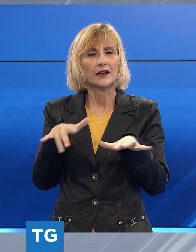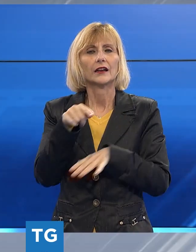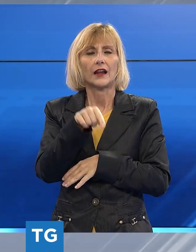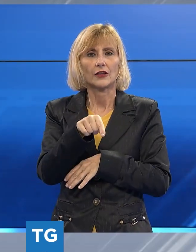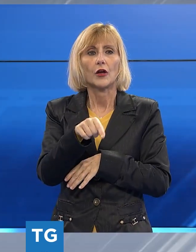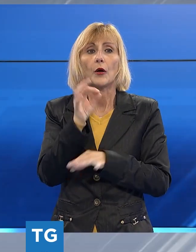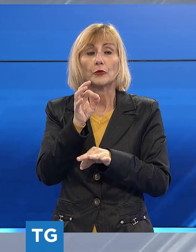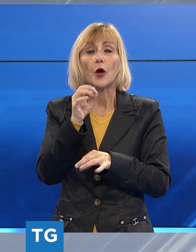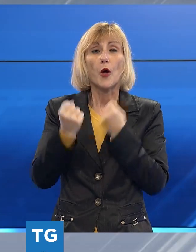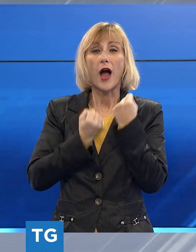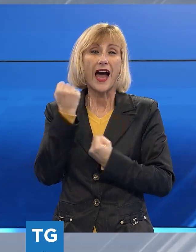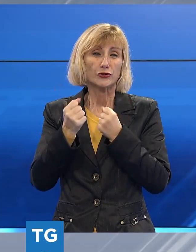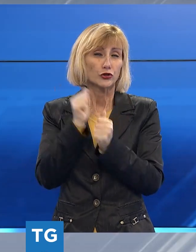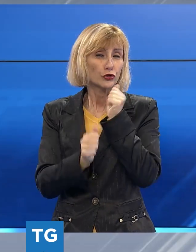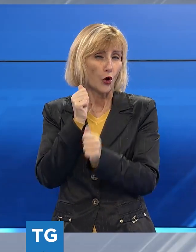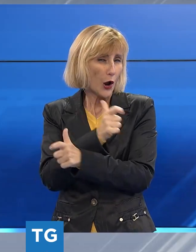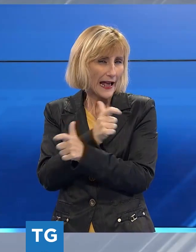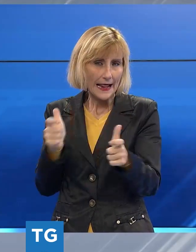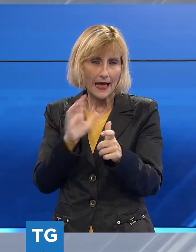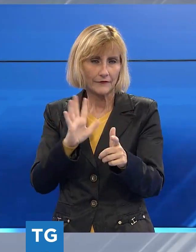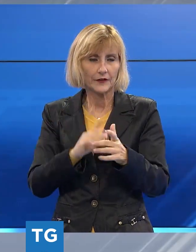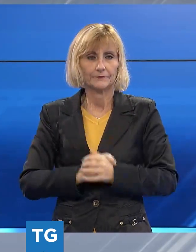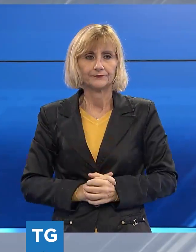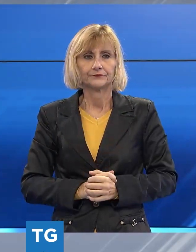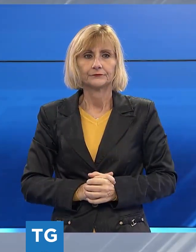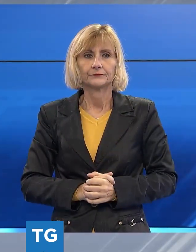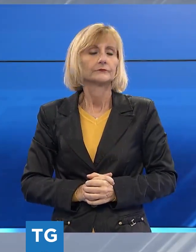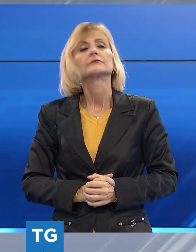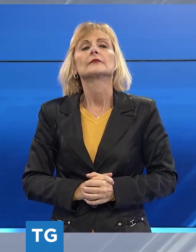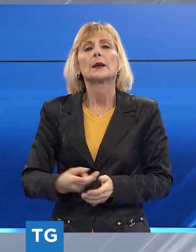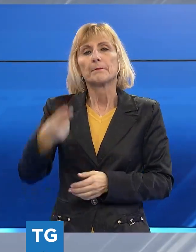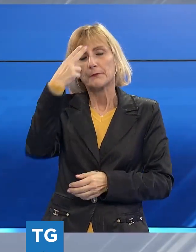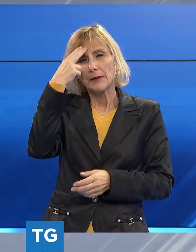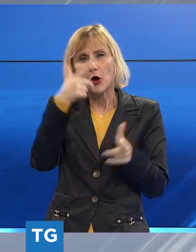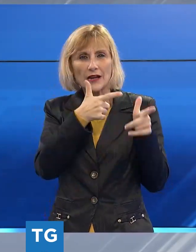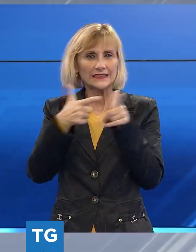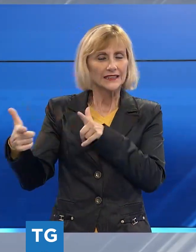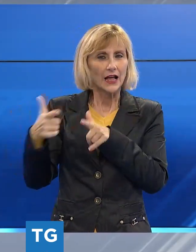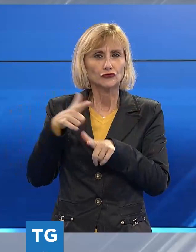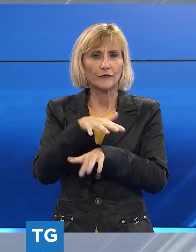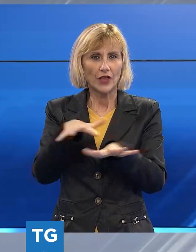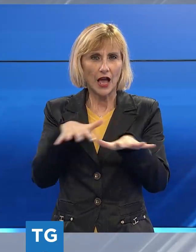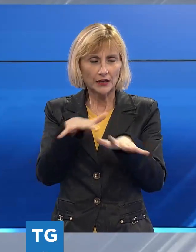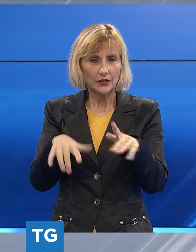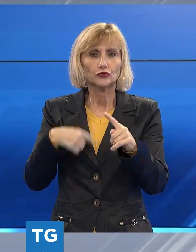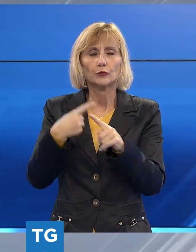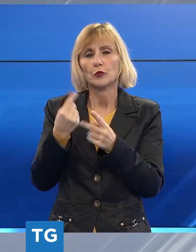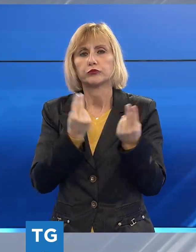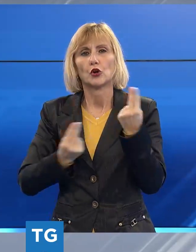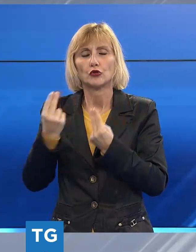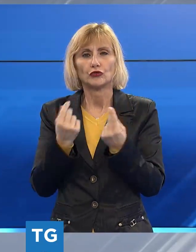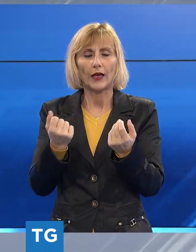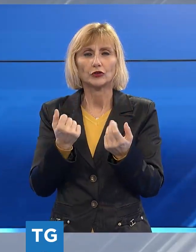vandalico davvero grave. Uno sfregio alla memoria della strage di Viareggio manca ad un progetto solidale